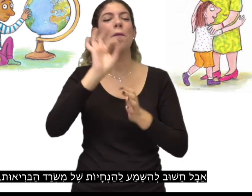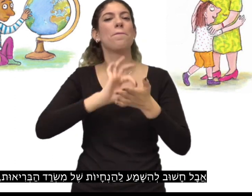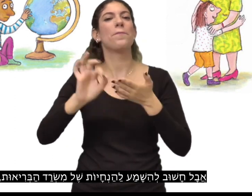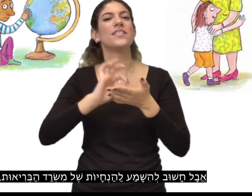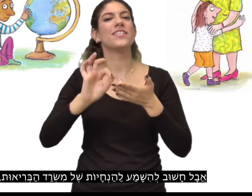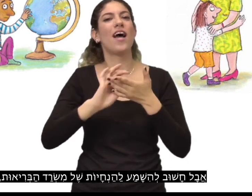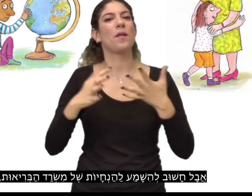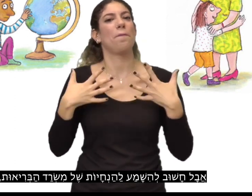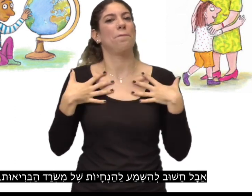משרד הבריאות.